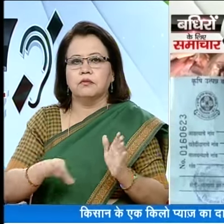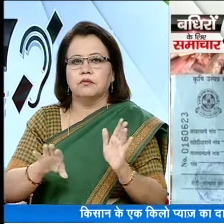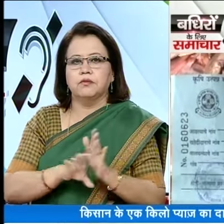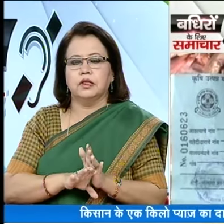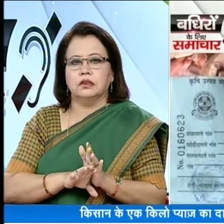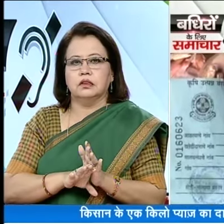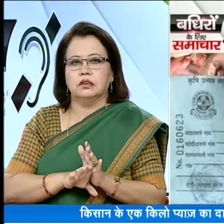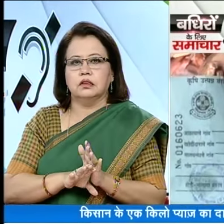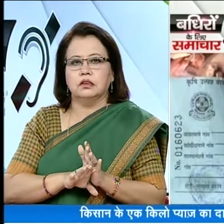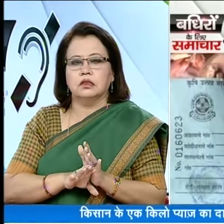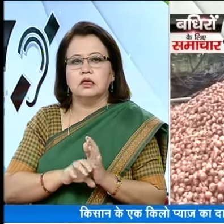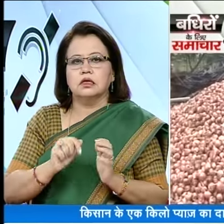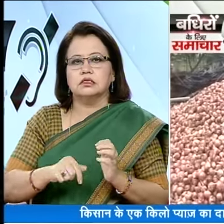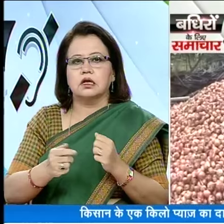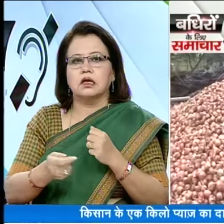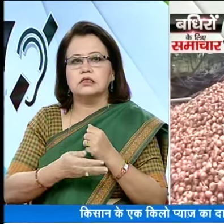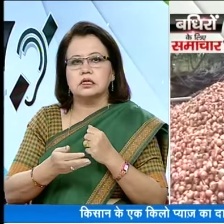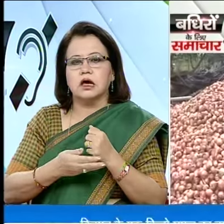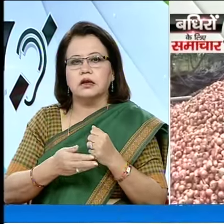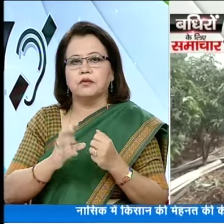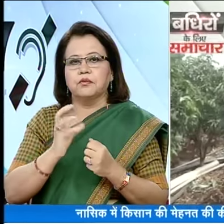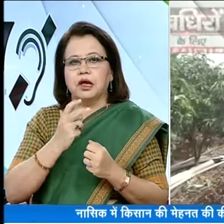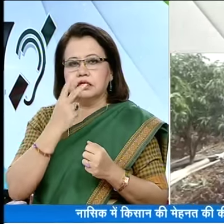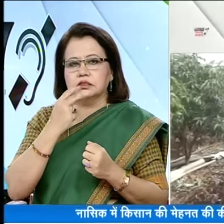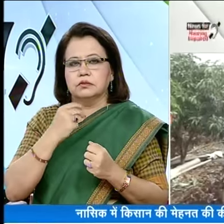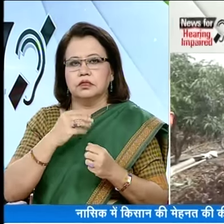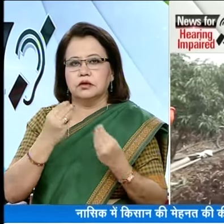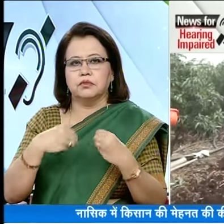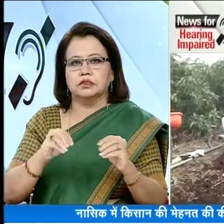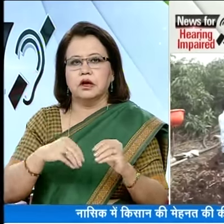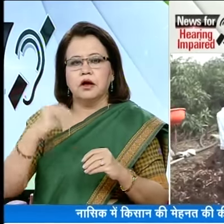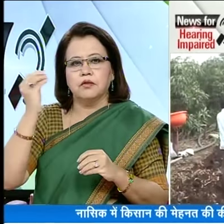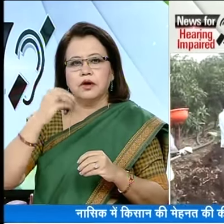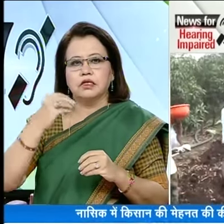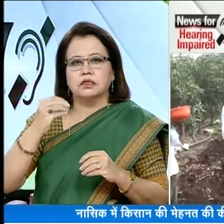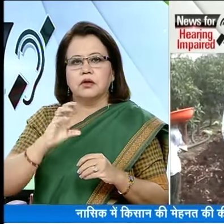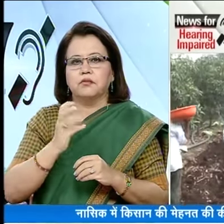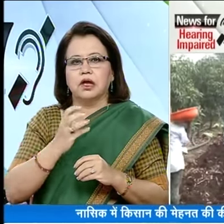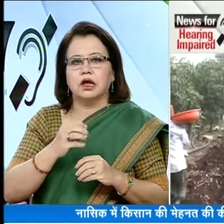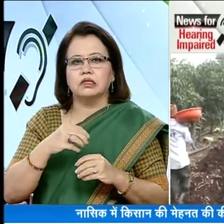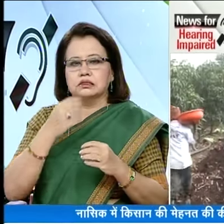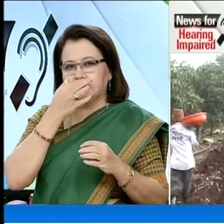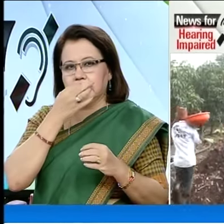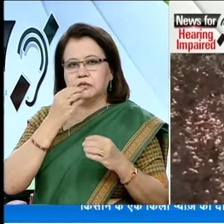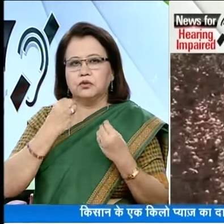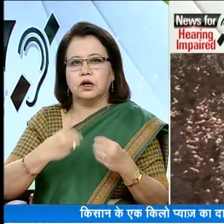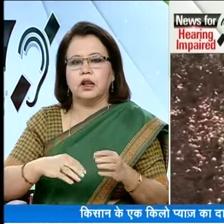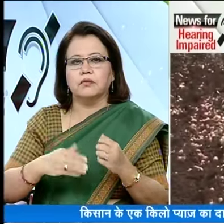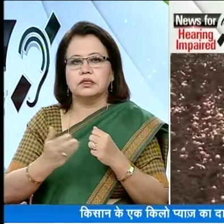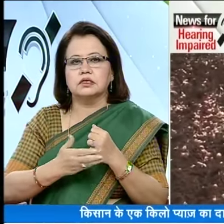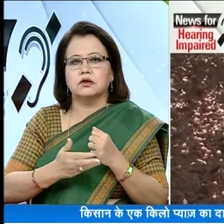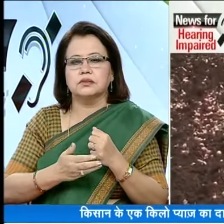कई दिनों तक बंद रहे इसके कारण किसान प्याज नहीं बेश पाई थे बारिश की चलते प्याज सडने लगा